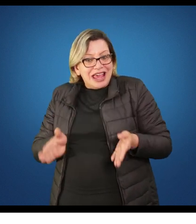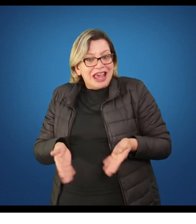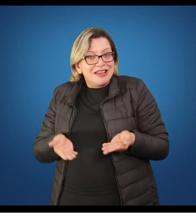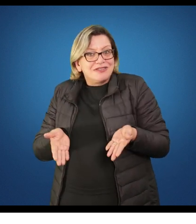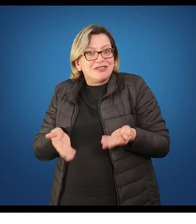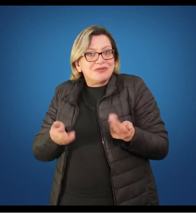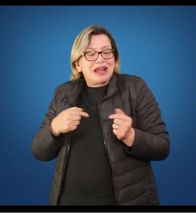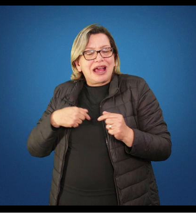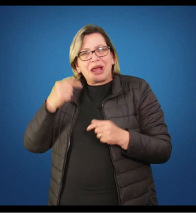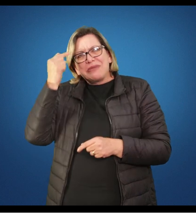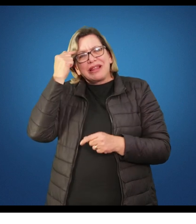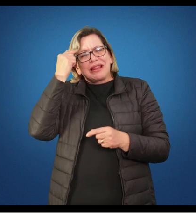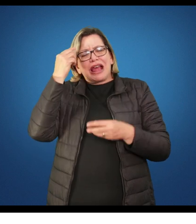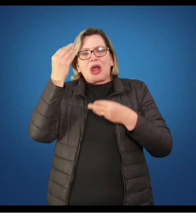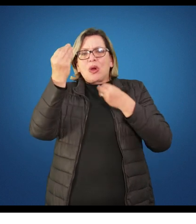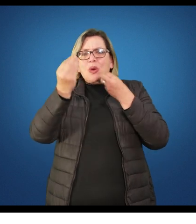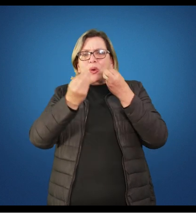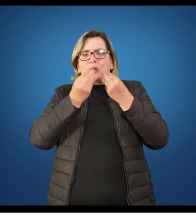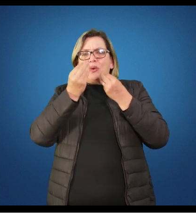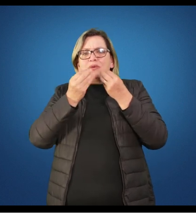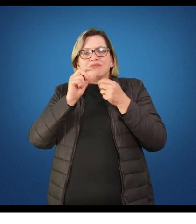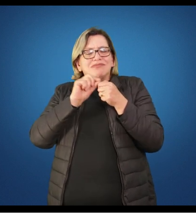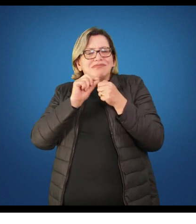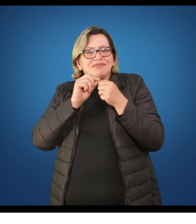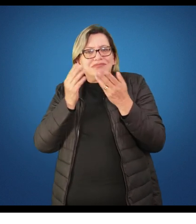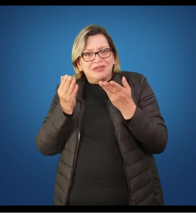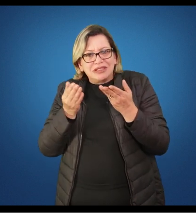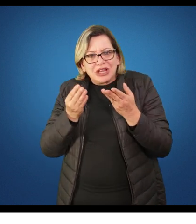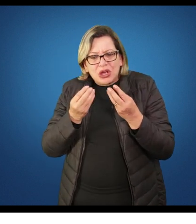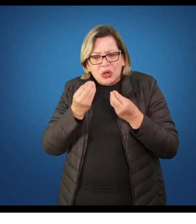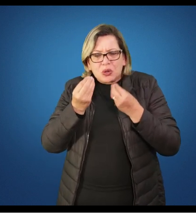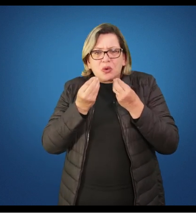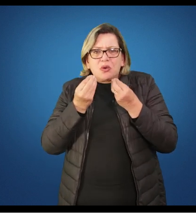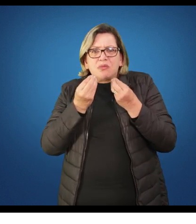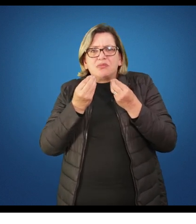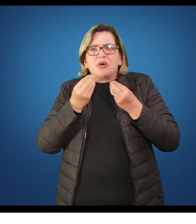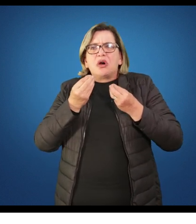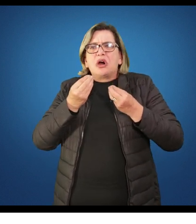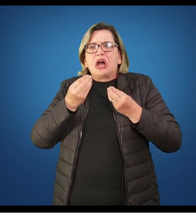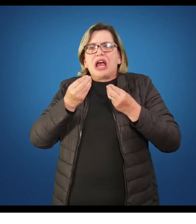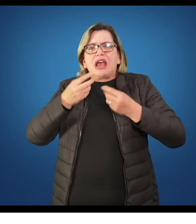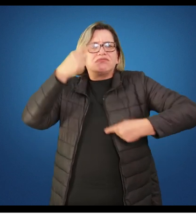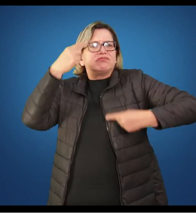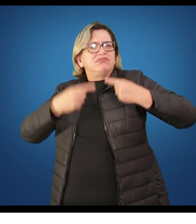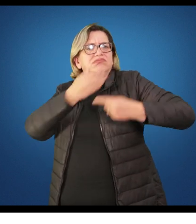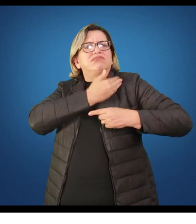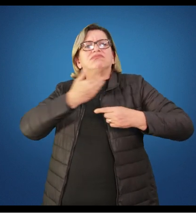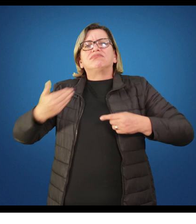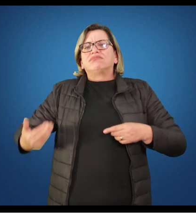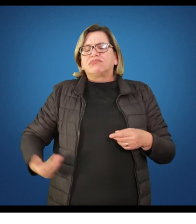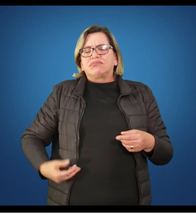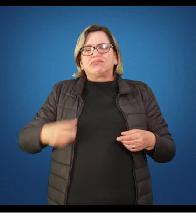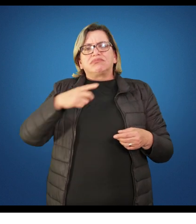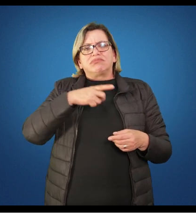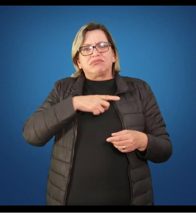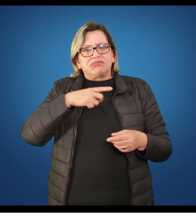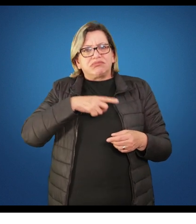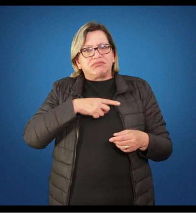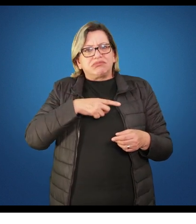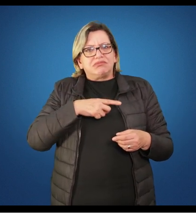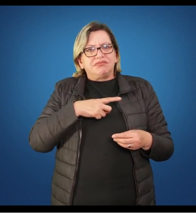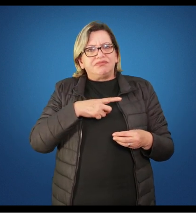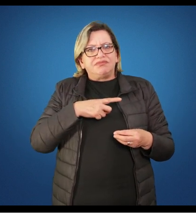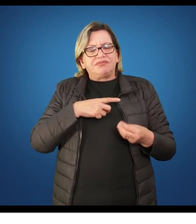pensar quais são os meios de buscar o acesso a isso, quais são as políticas públicas necessárias para dar acesso a outras